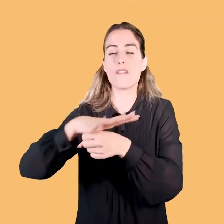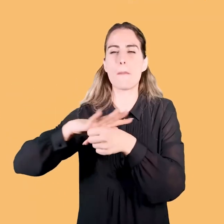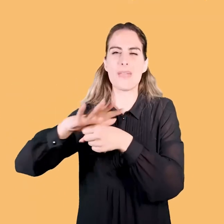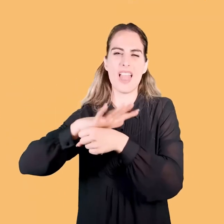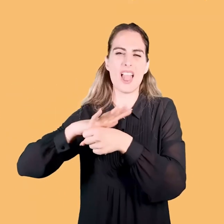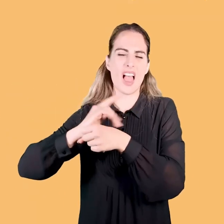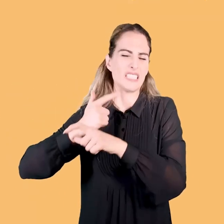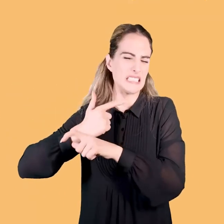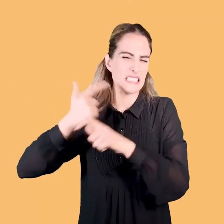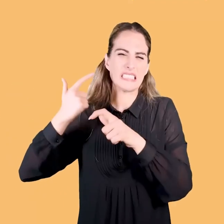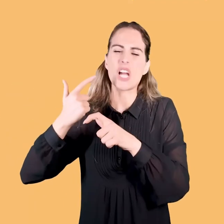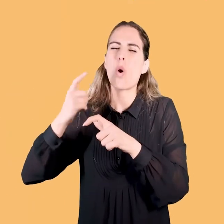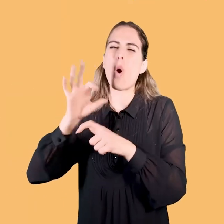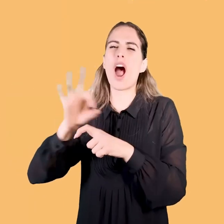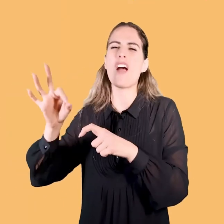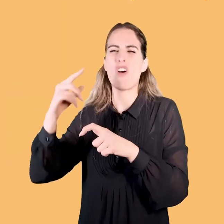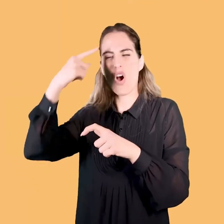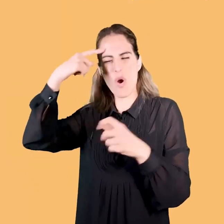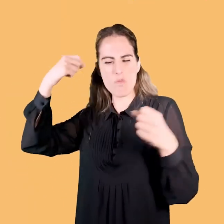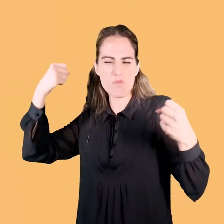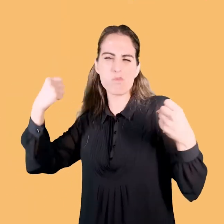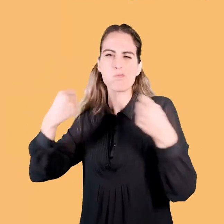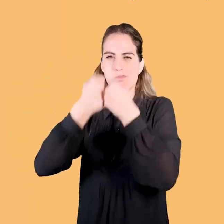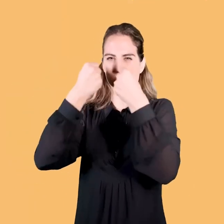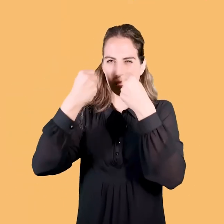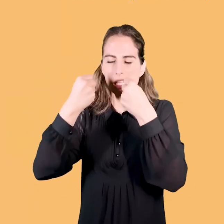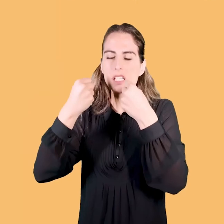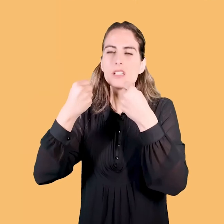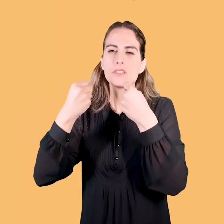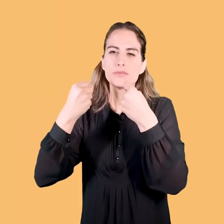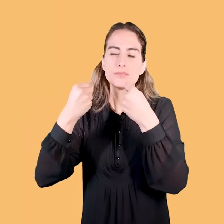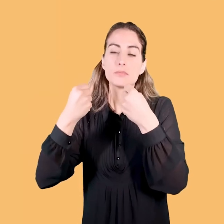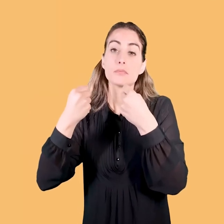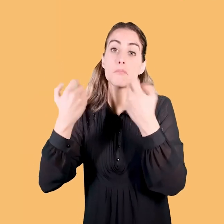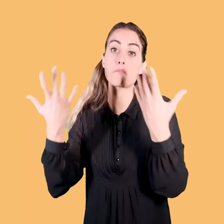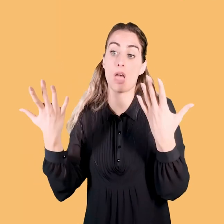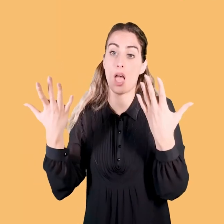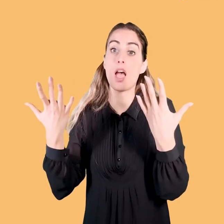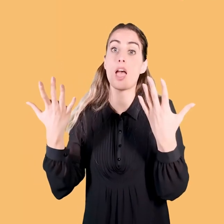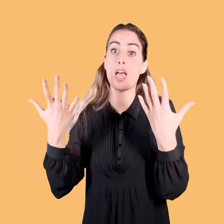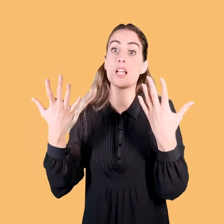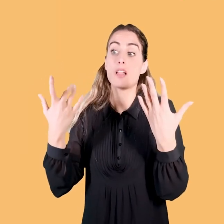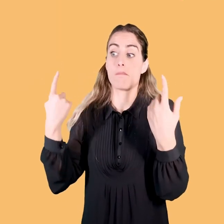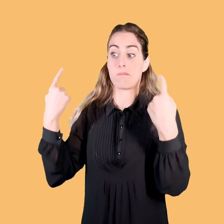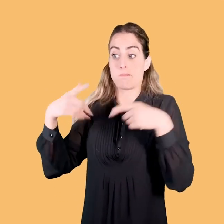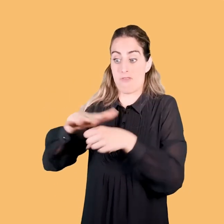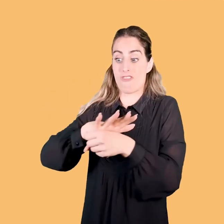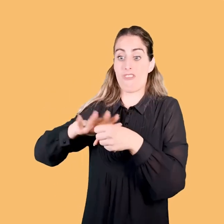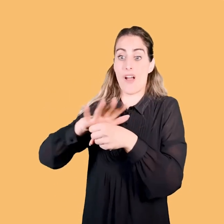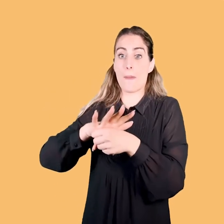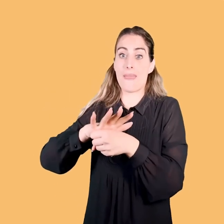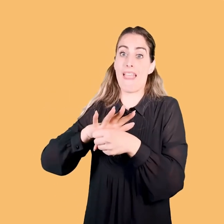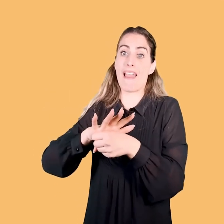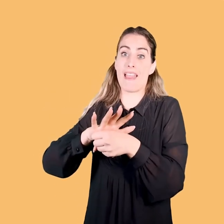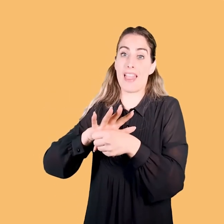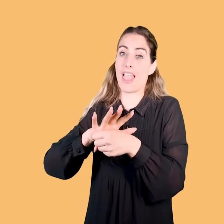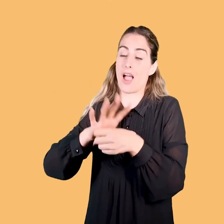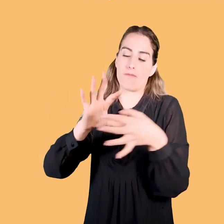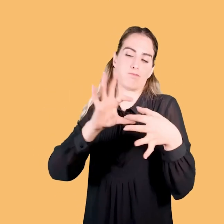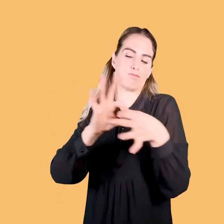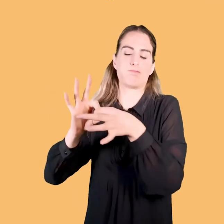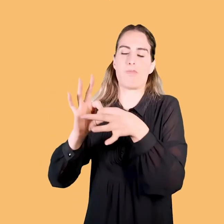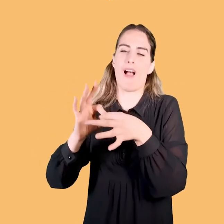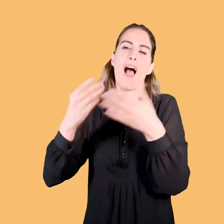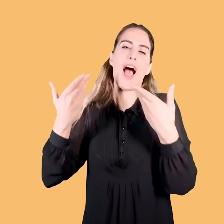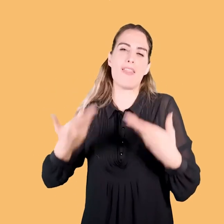in certi tratti paradossali, però in qualche modo lo specchio del nostro contemporaneo,